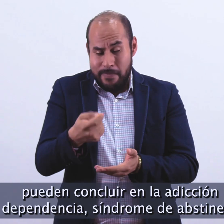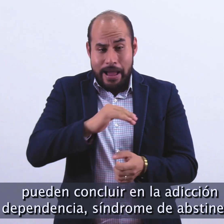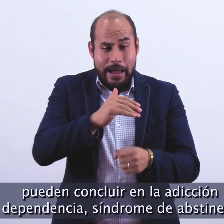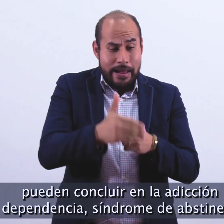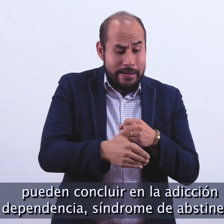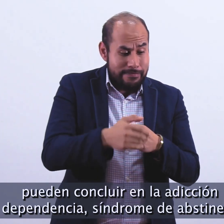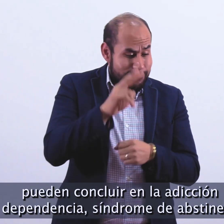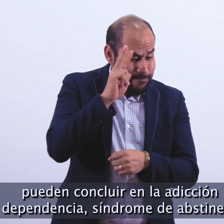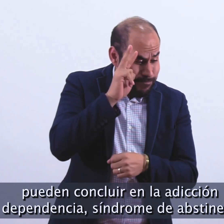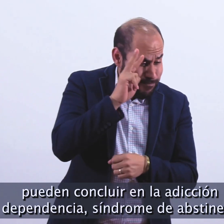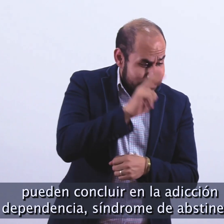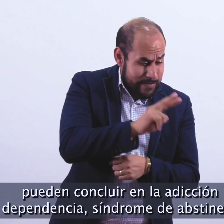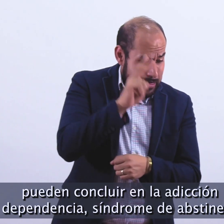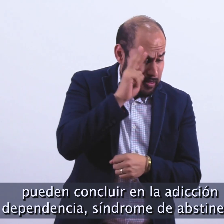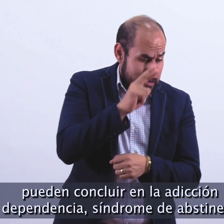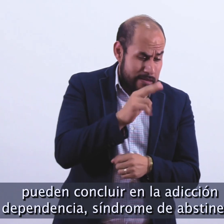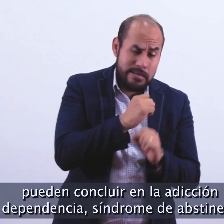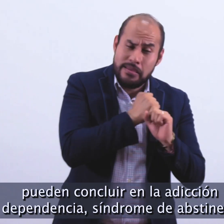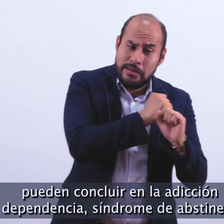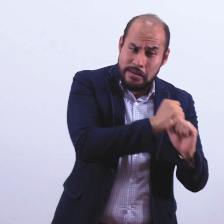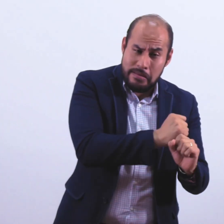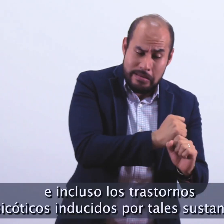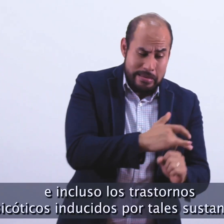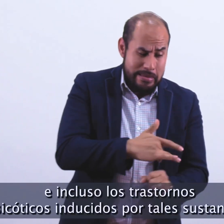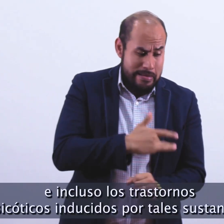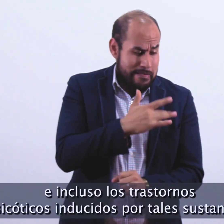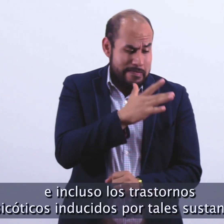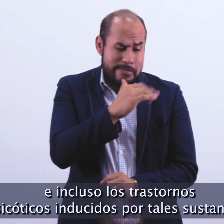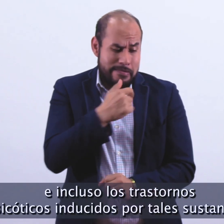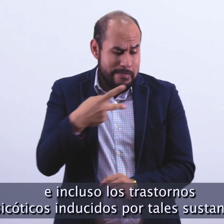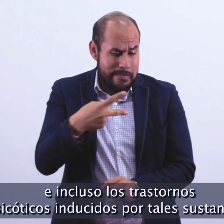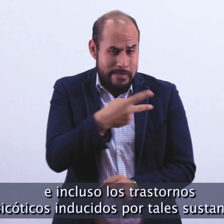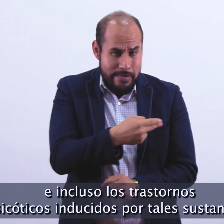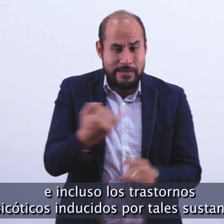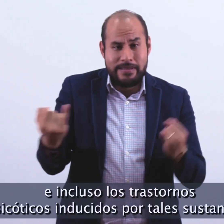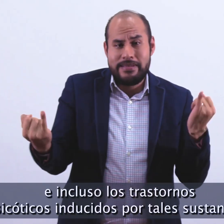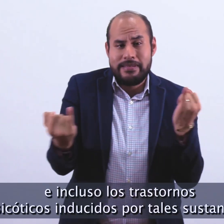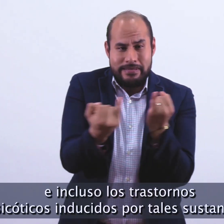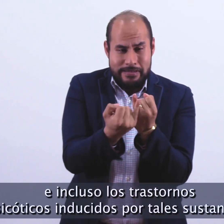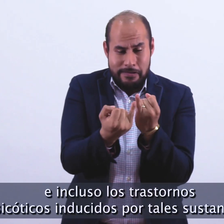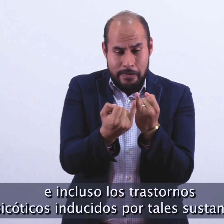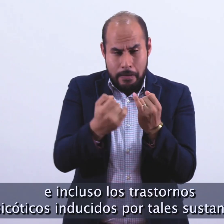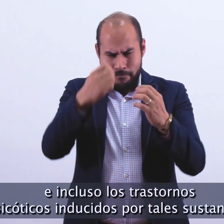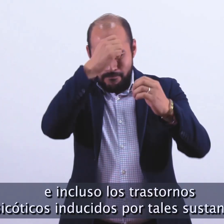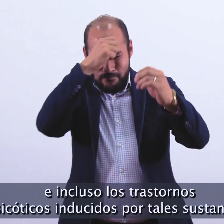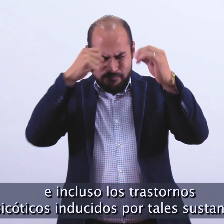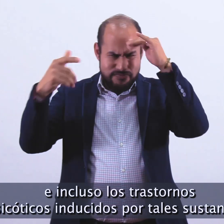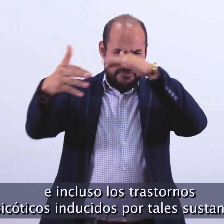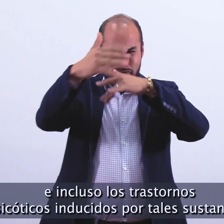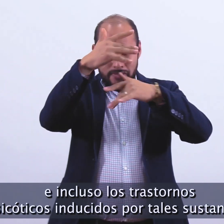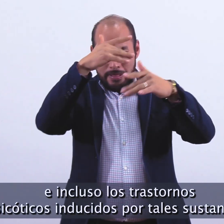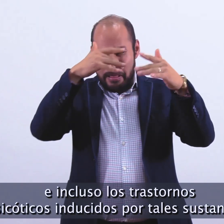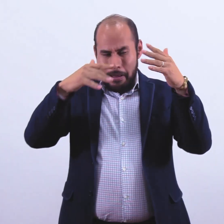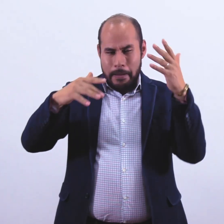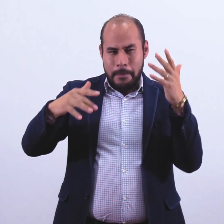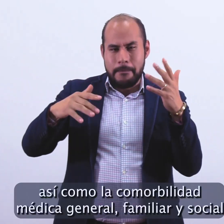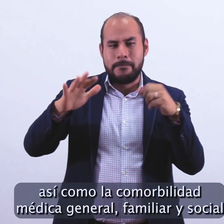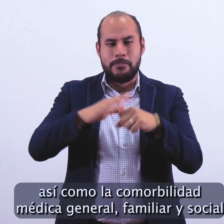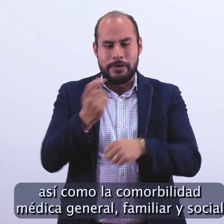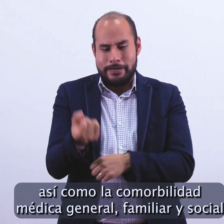o dependencia, síndrome de abstinencia e incluso los trastornos psicóticos inducidos por tales sustancias, así como la